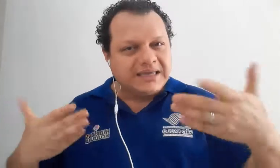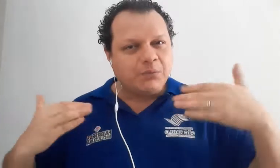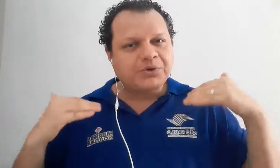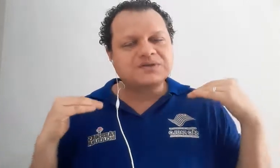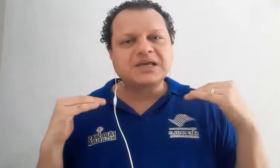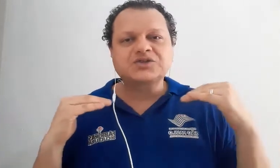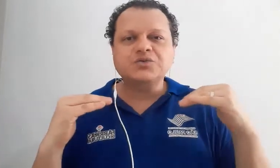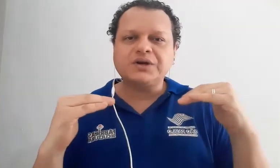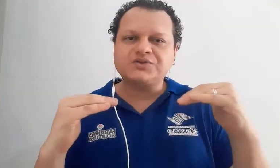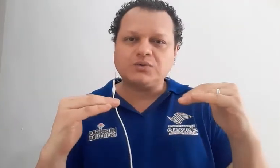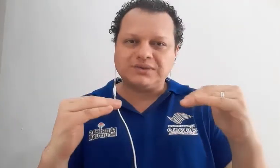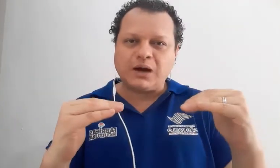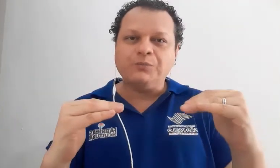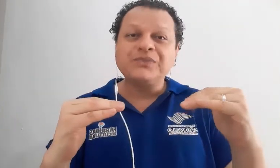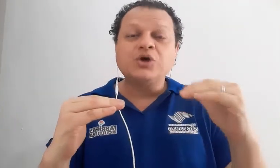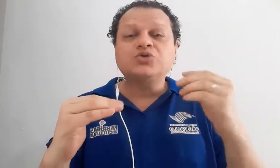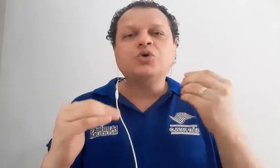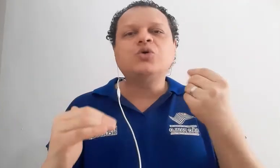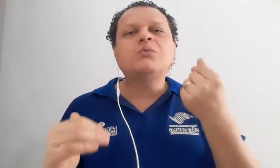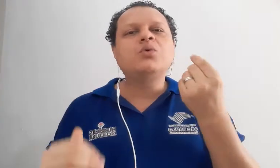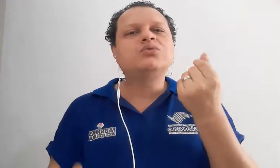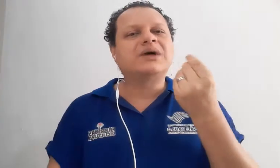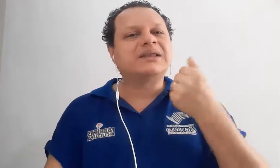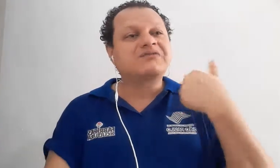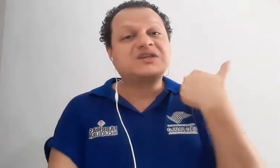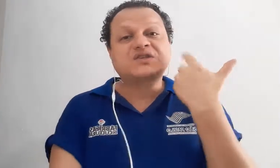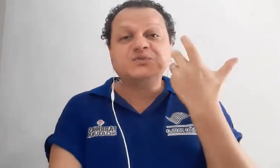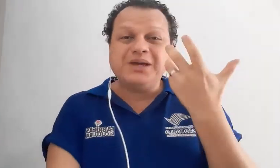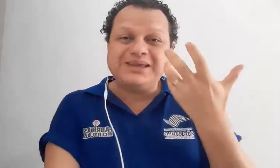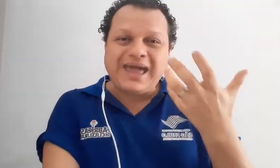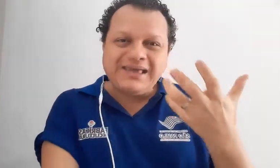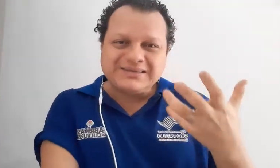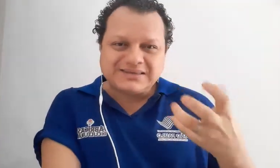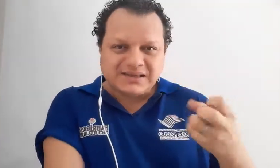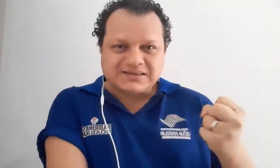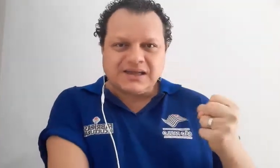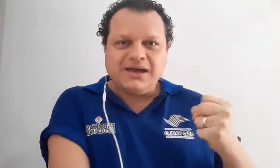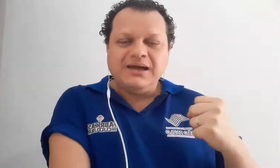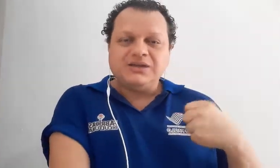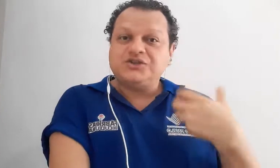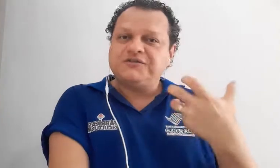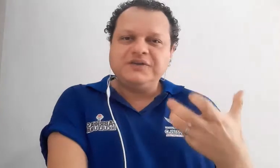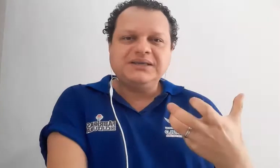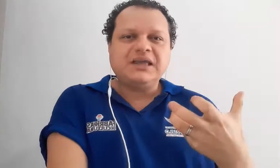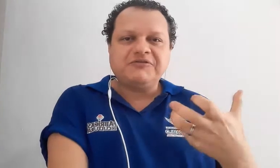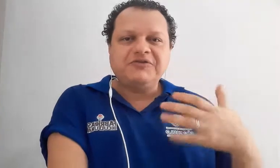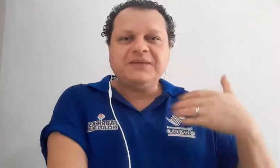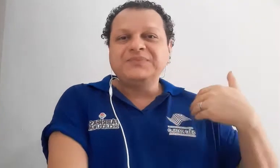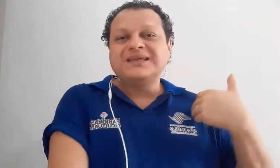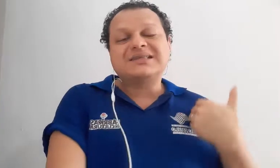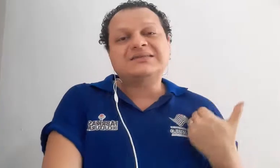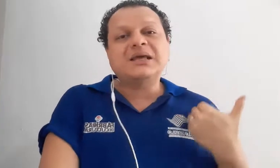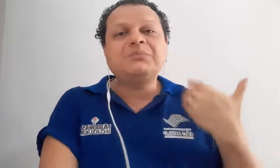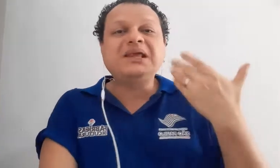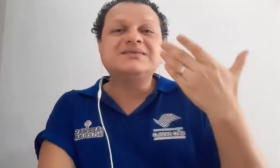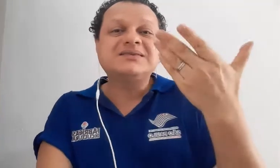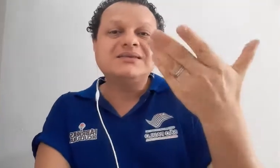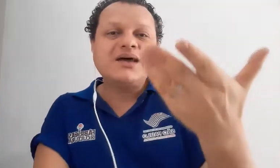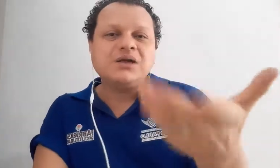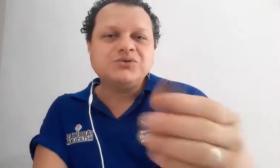é um processo horizontal. Todo mundo, através de experiências, né, de vida, enfim, está sempre ensinando